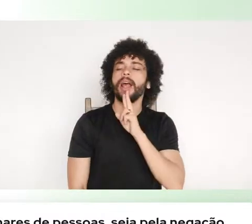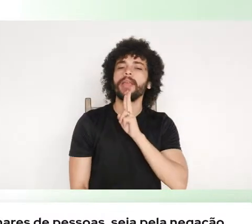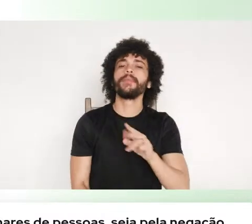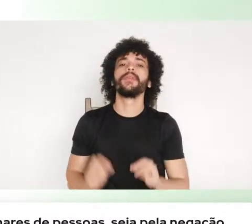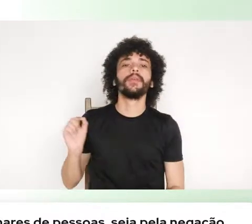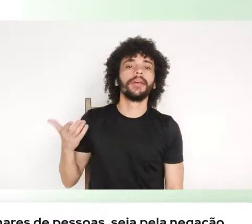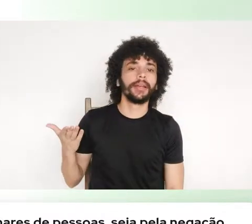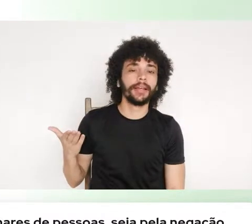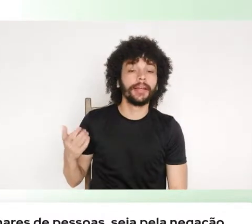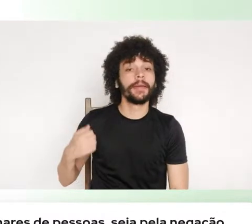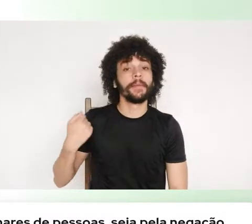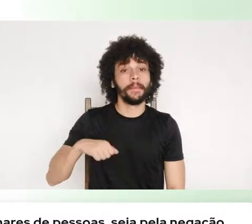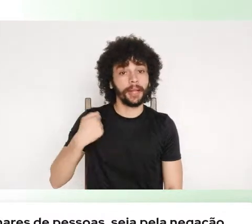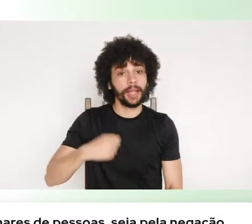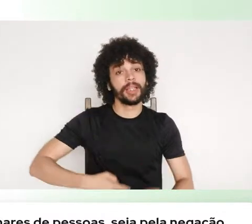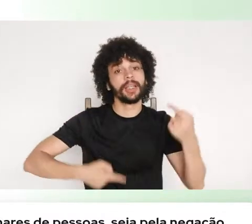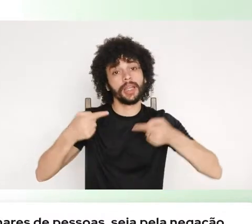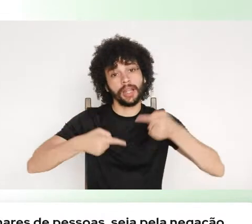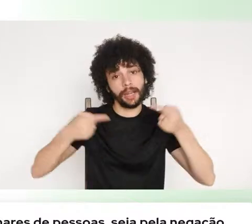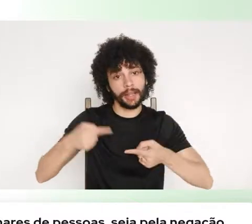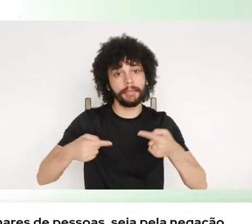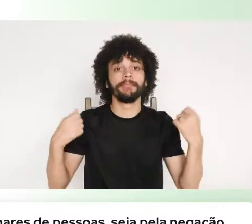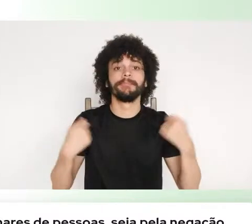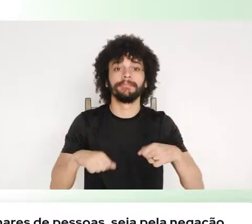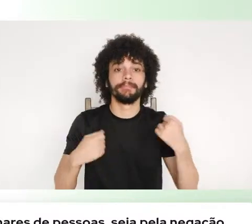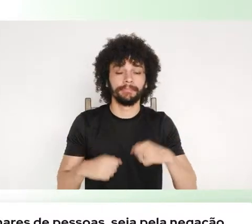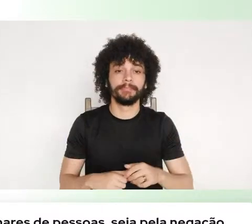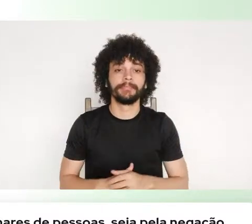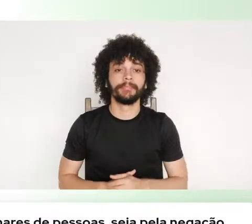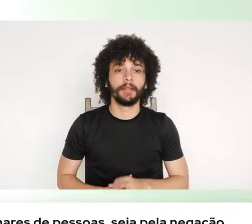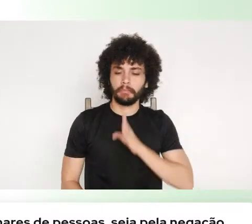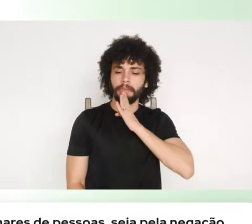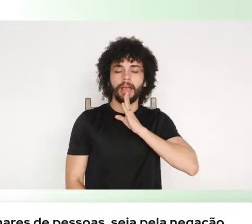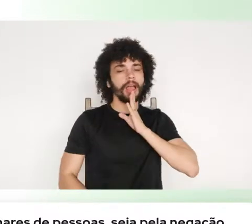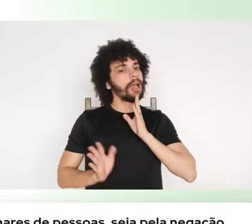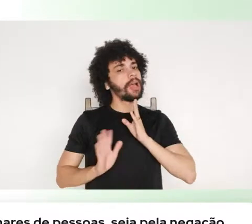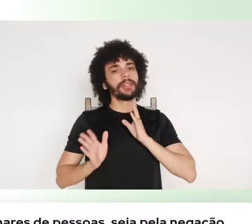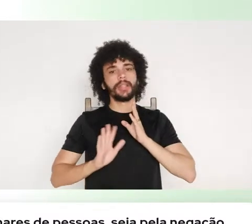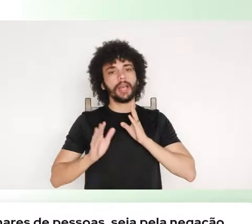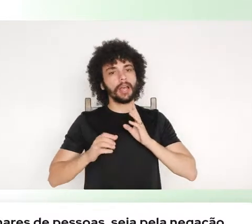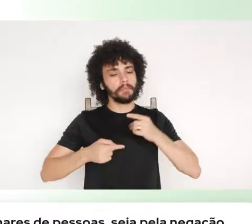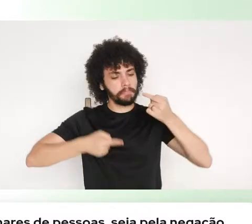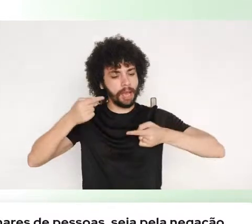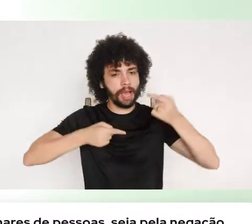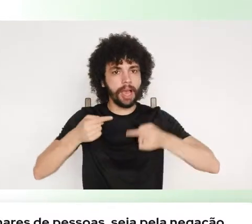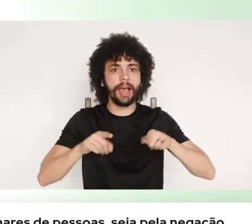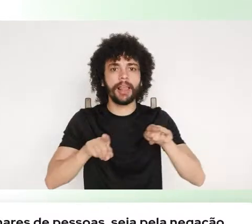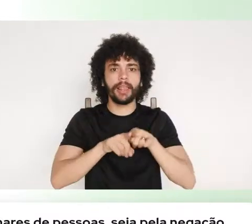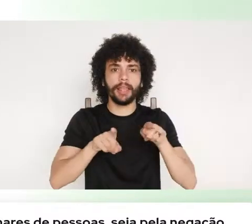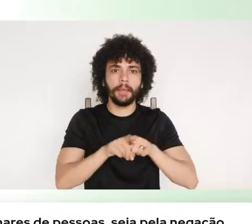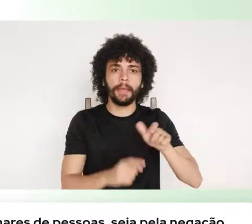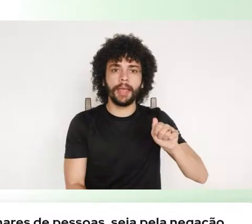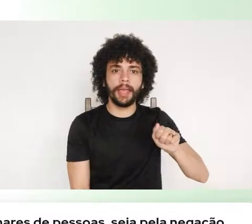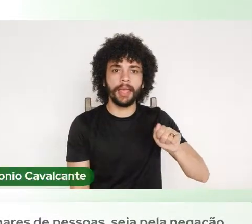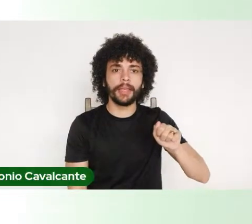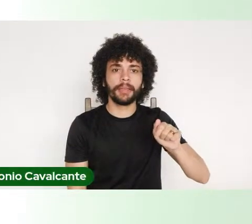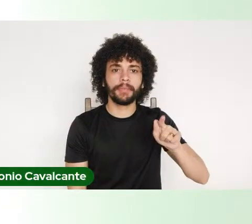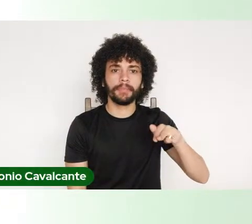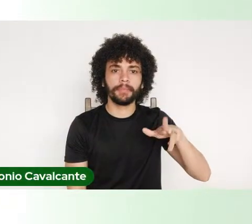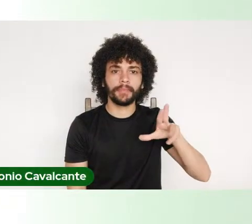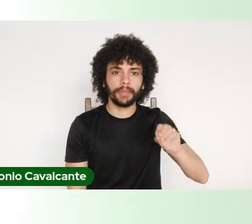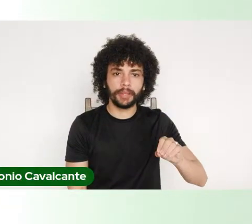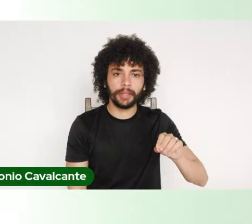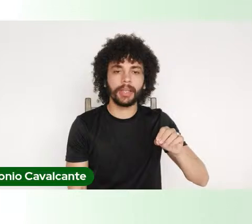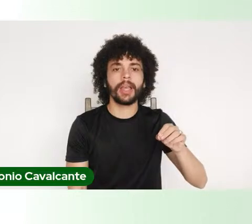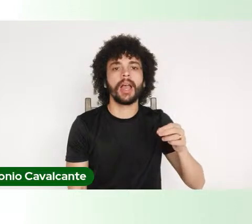Tem que pautar esses debates, tem que pautar o debate do agronegrócio dentro de uma floresta, tem